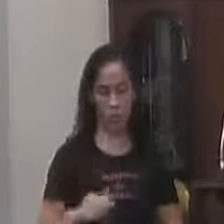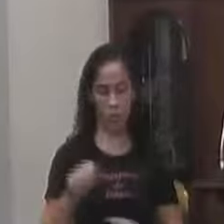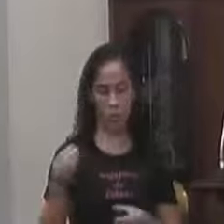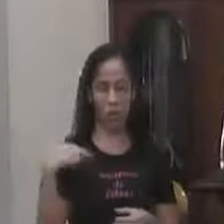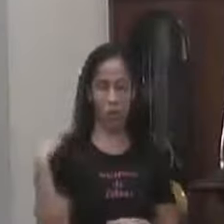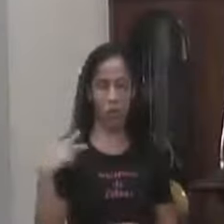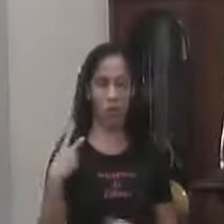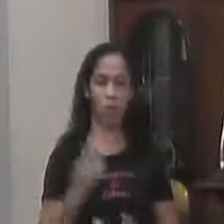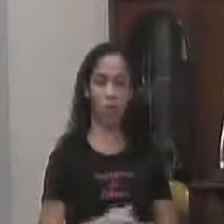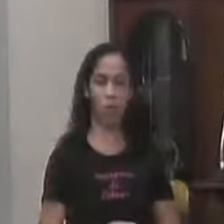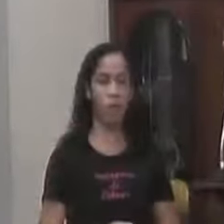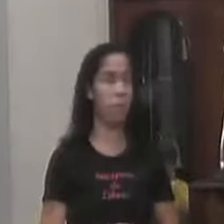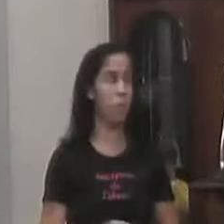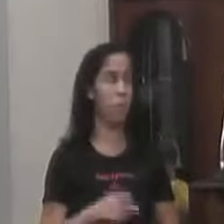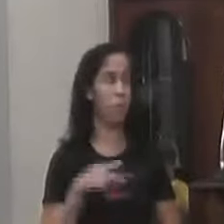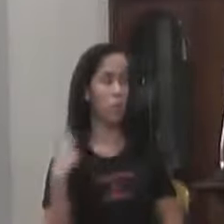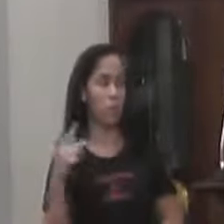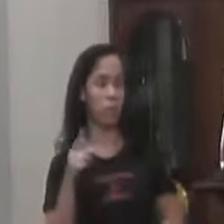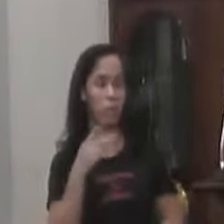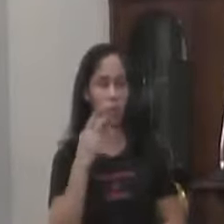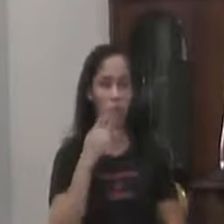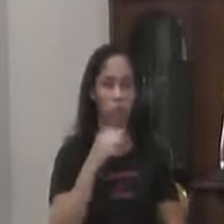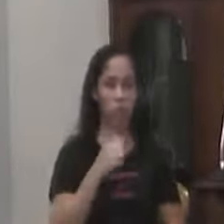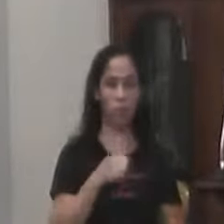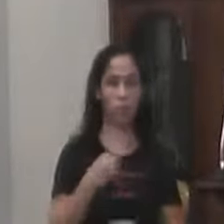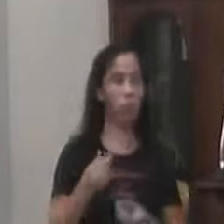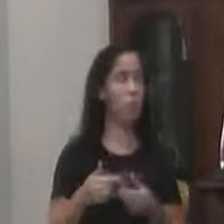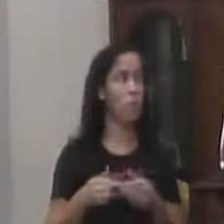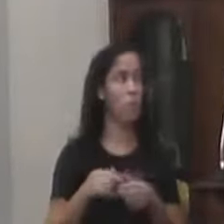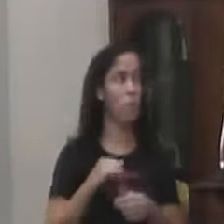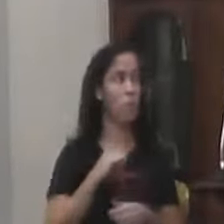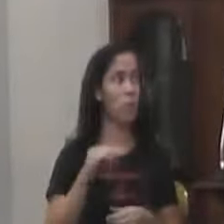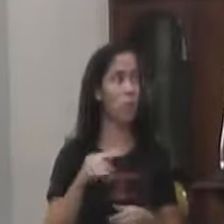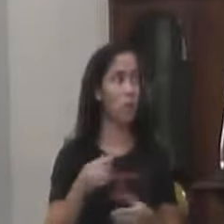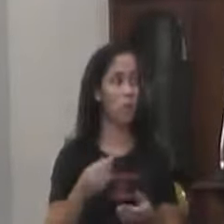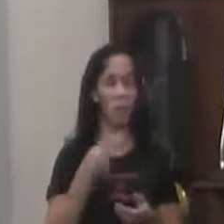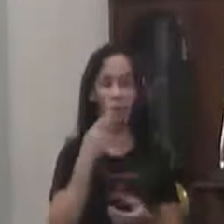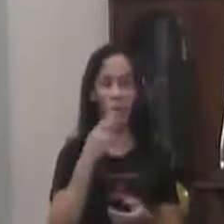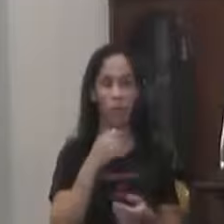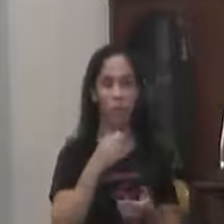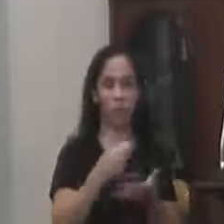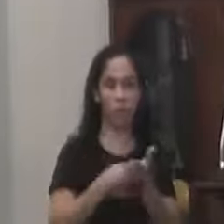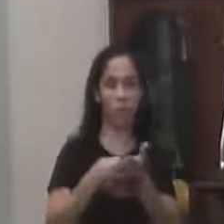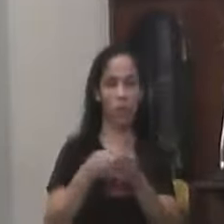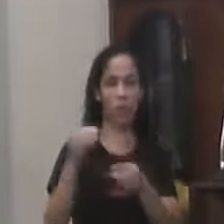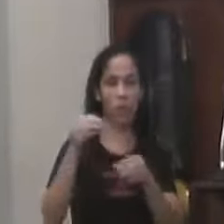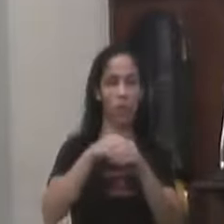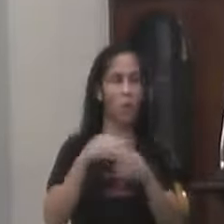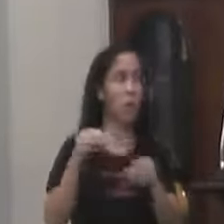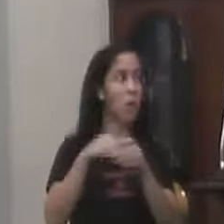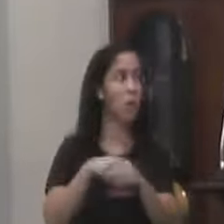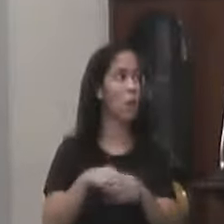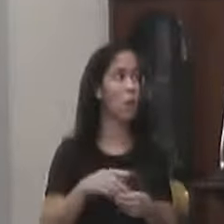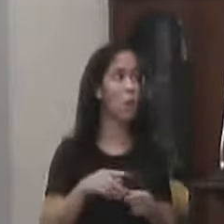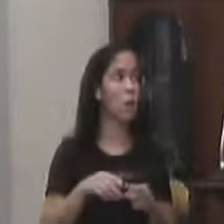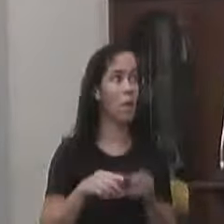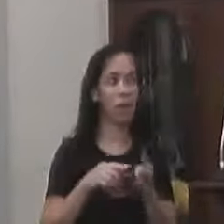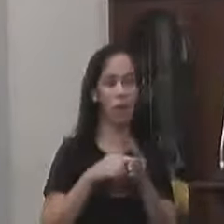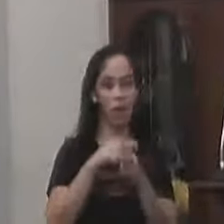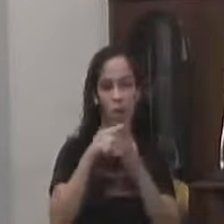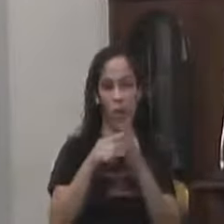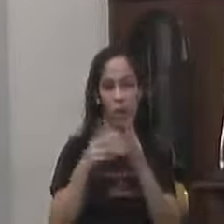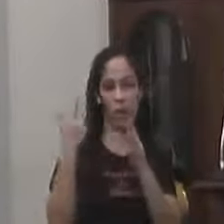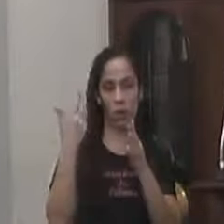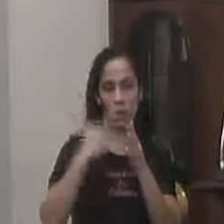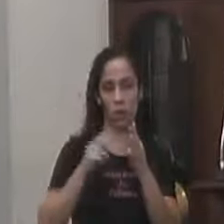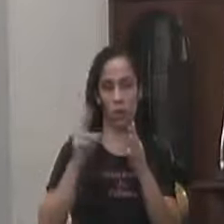Posso Como o vereador Pedro Falou aqui Quando diplomou Se eu for contar A diplomação E ser sentado aqui Eu estou no meu Quarto